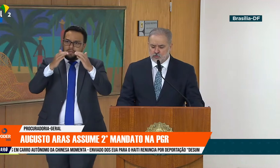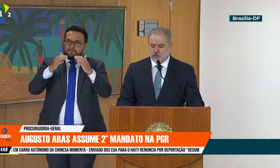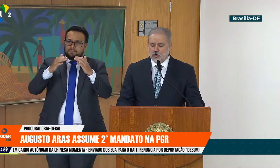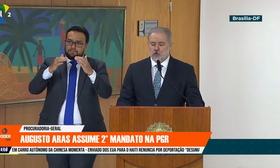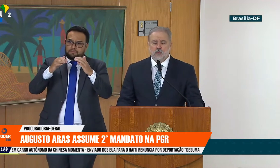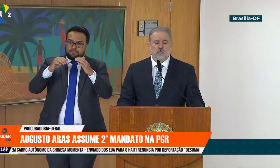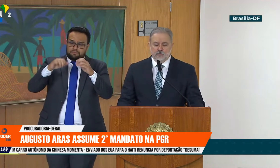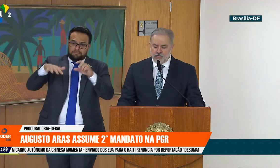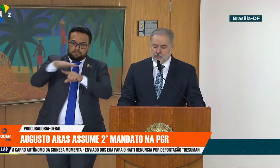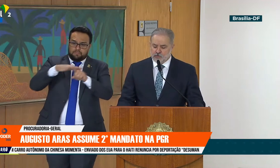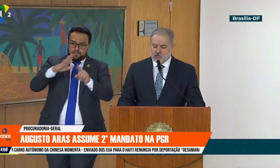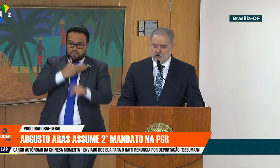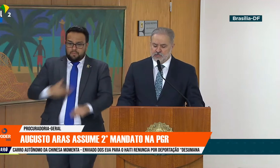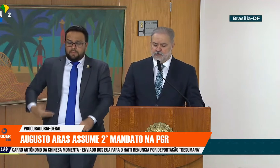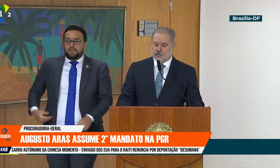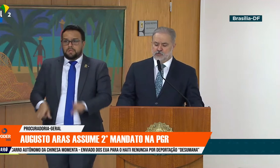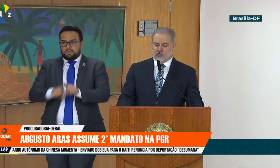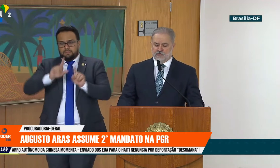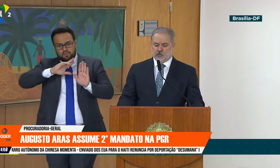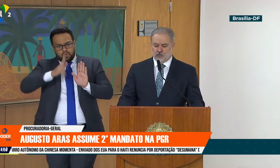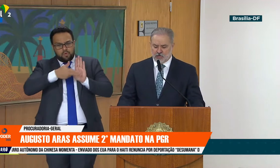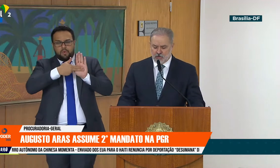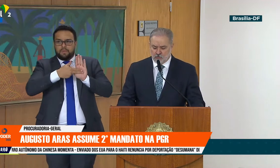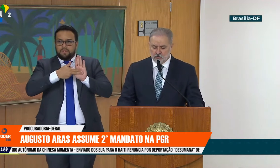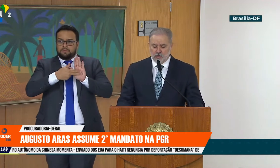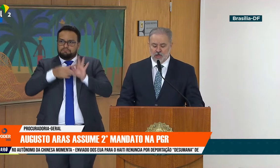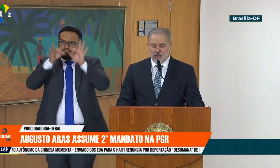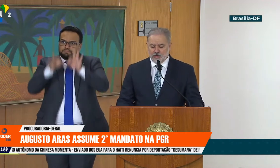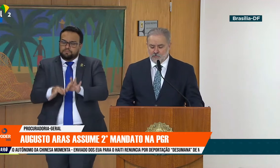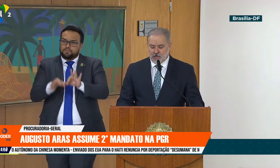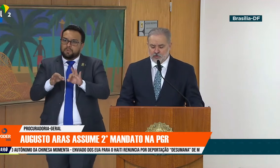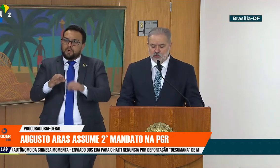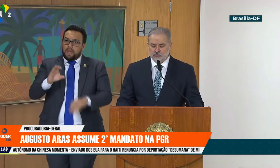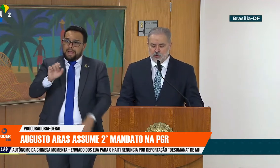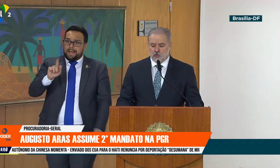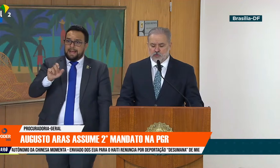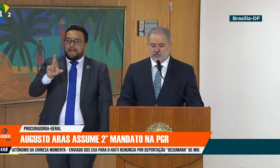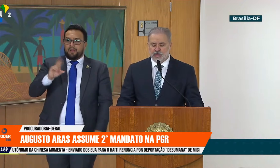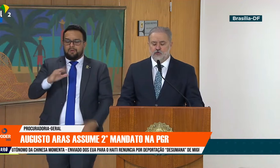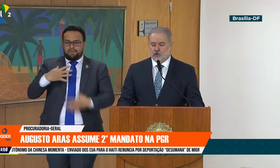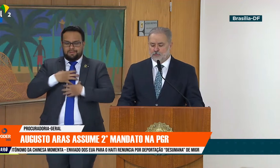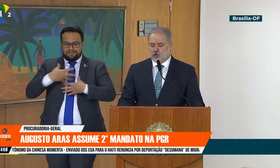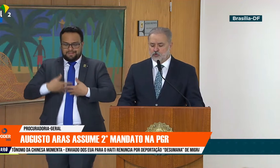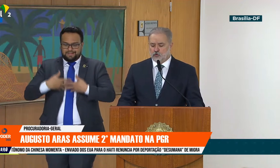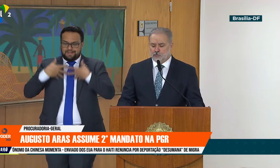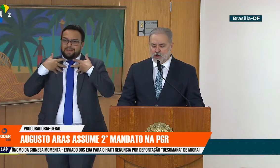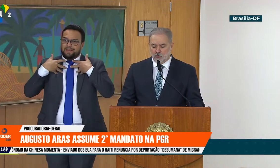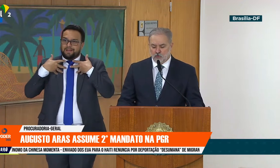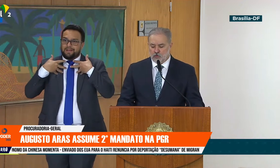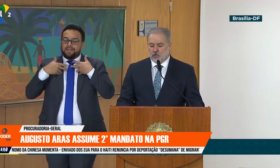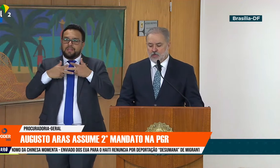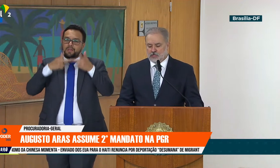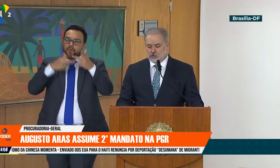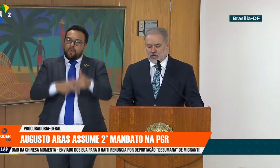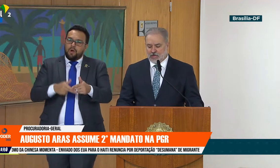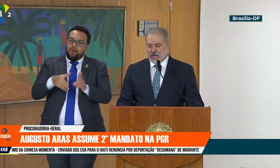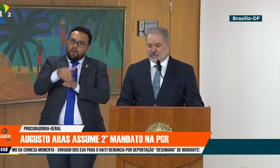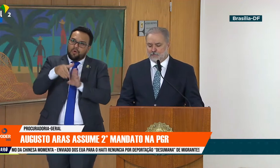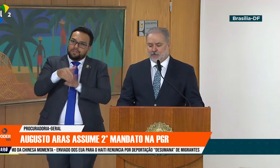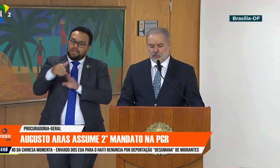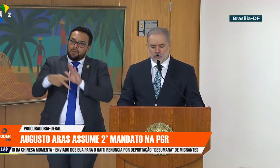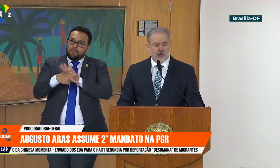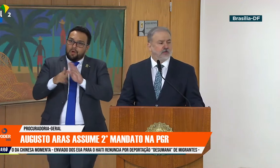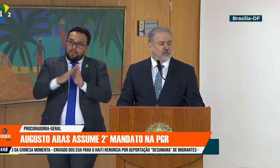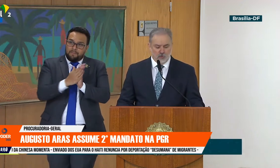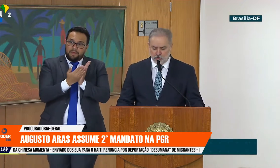democráticos, cumprindo zelosamente os deveres do cargo, animados pelo Conselho do Apóstolo Paulo, em sua